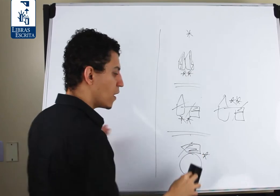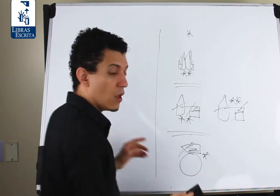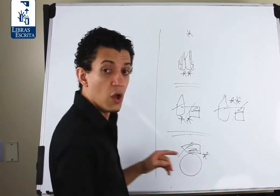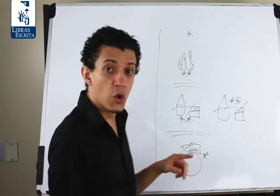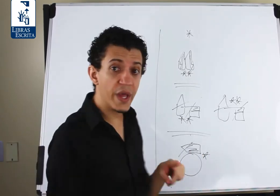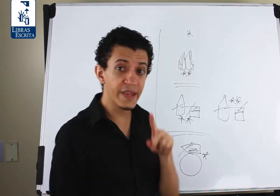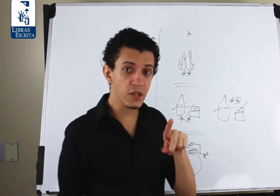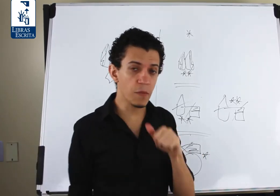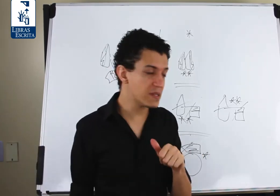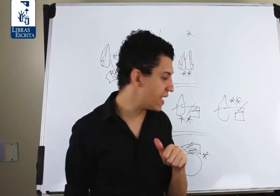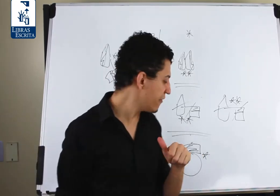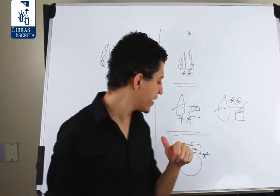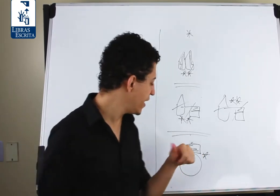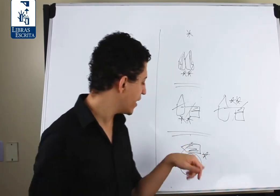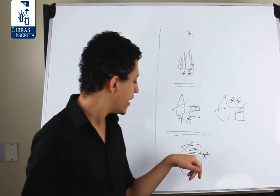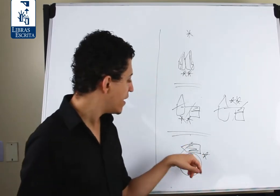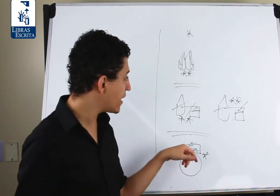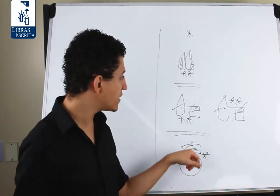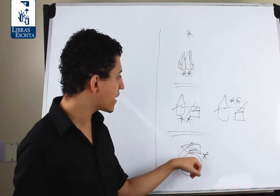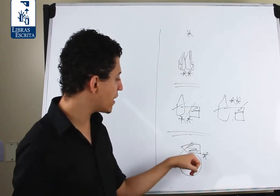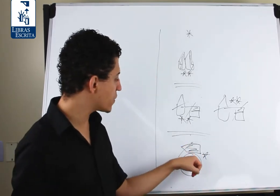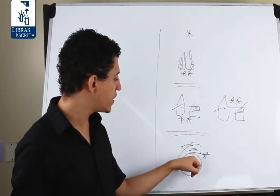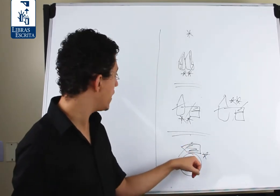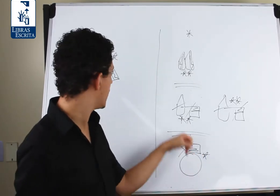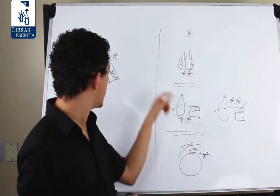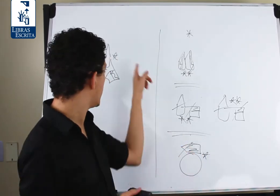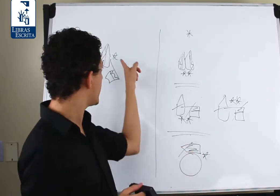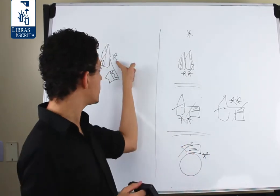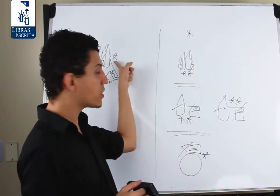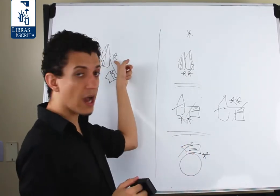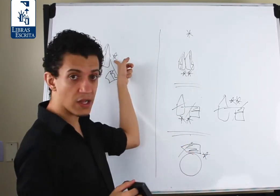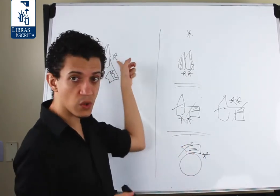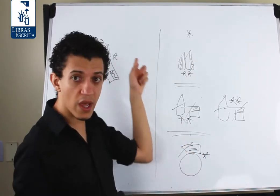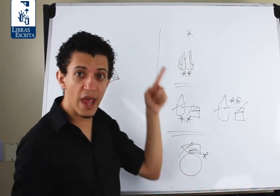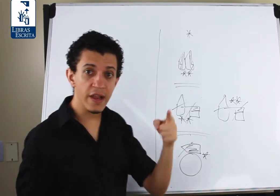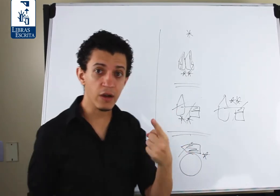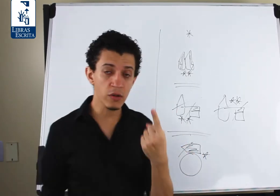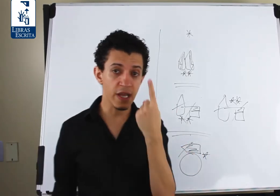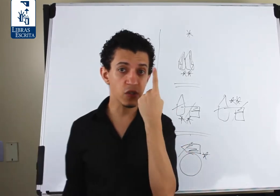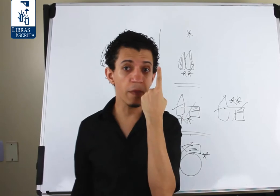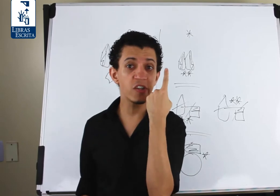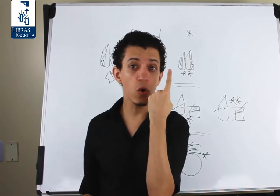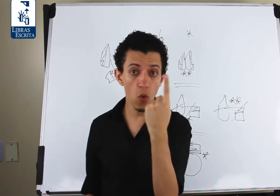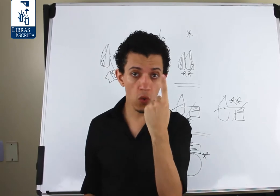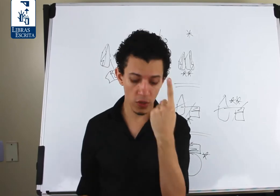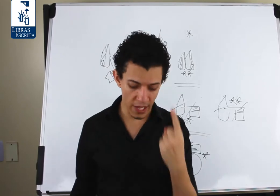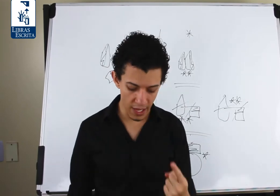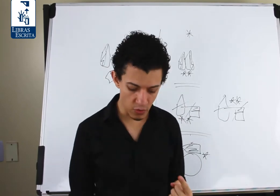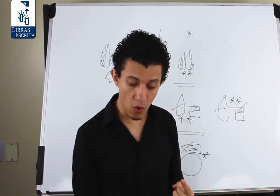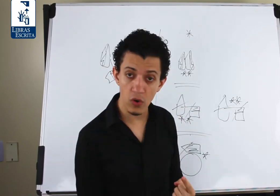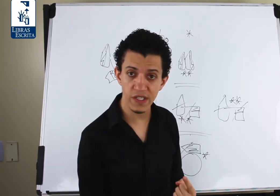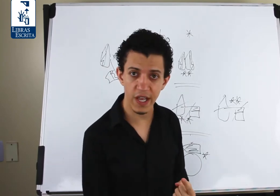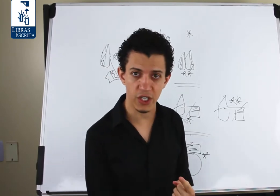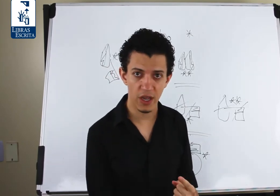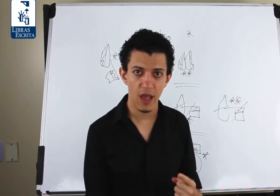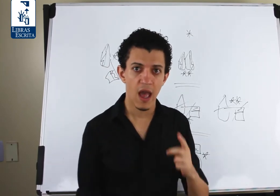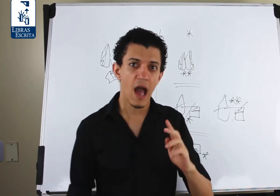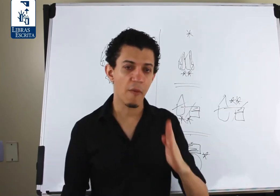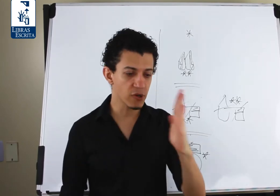No entanto, observe que, nesse caso aqui e neste caso, em que acontece somente um contato, ou seja, a mão